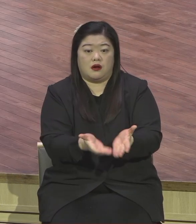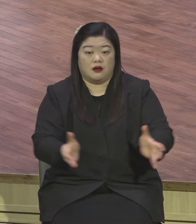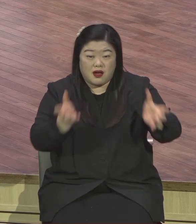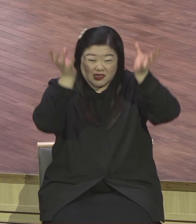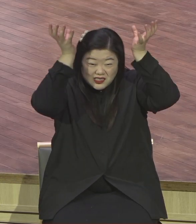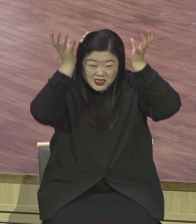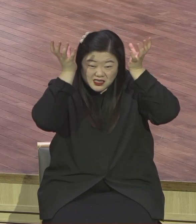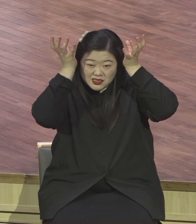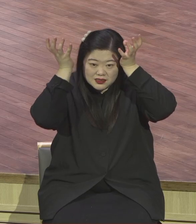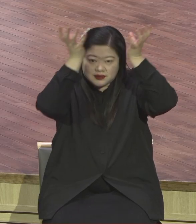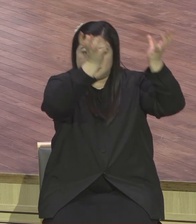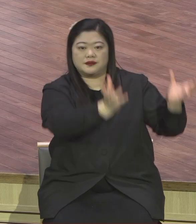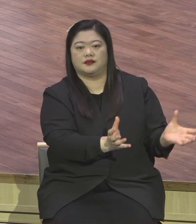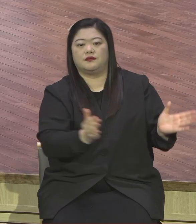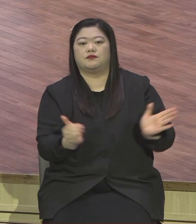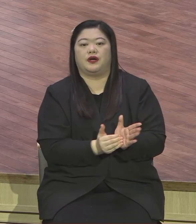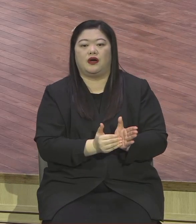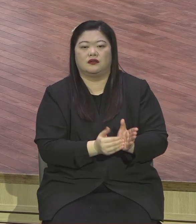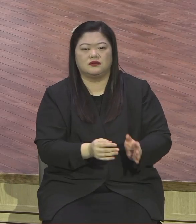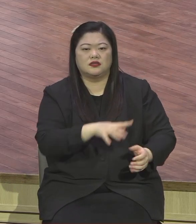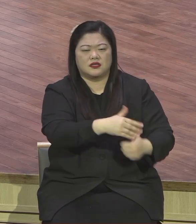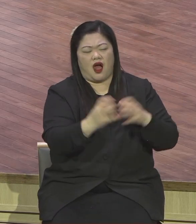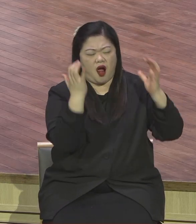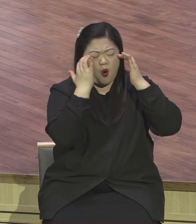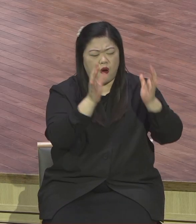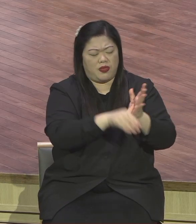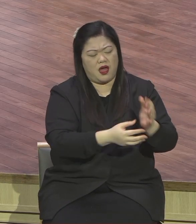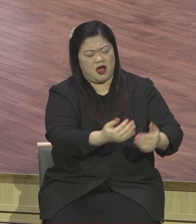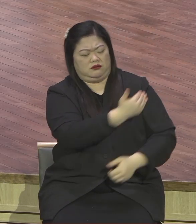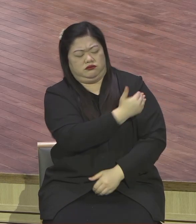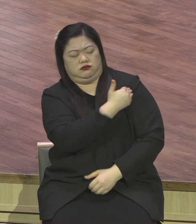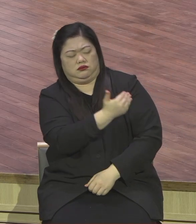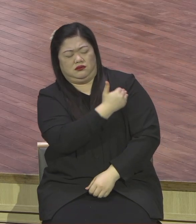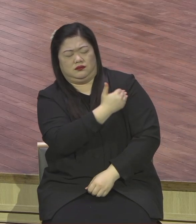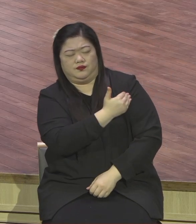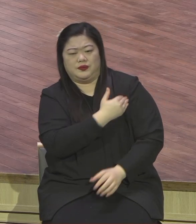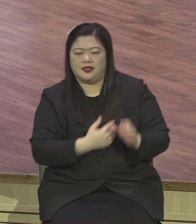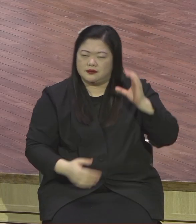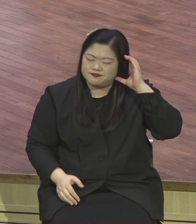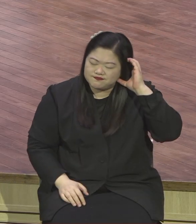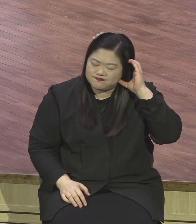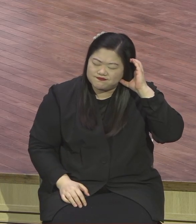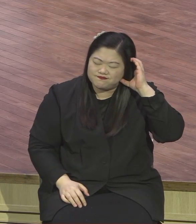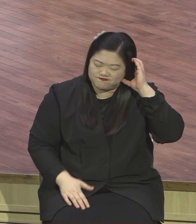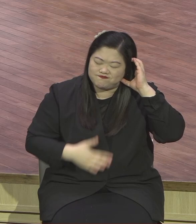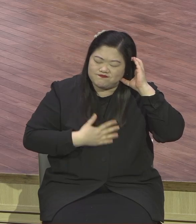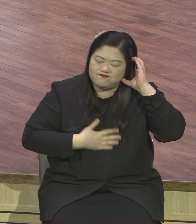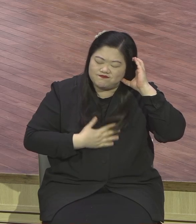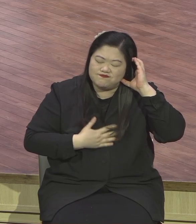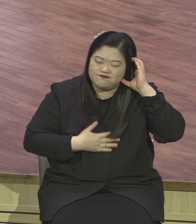중에 부르짖음에 내가 너를 건졌고 우렛 소리의 은밀한 곳에서 내게 응답하며